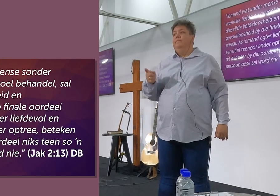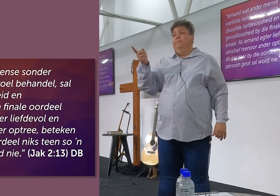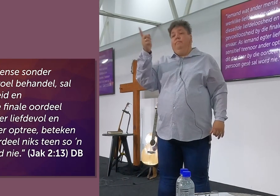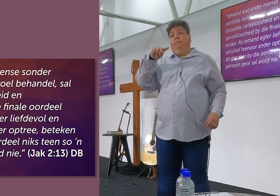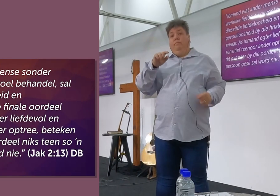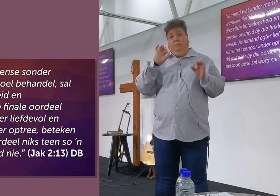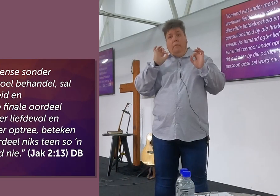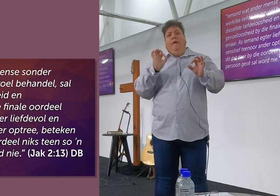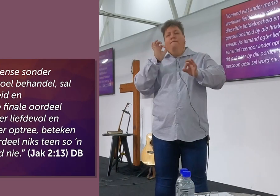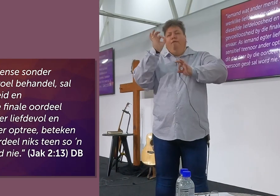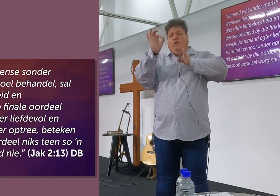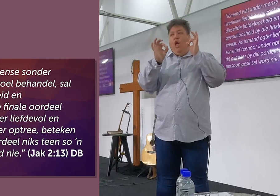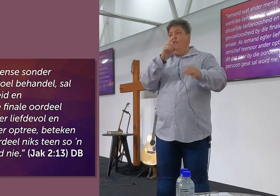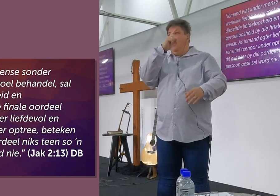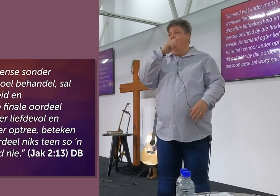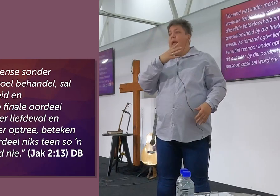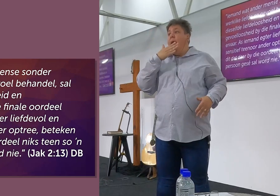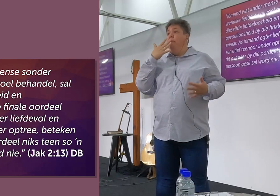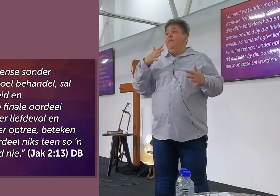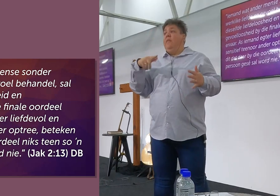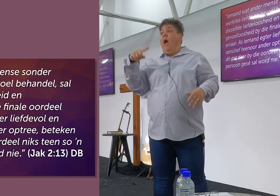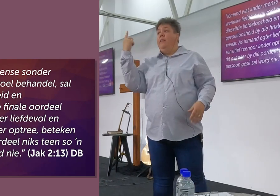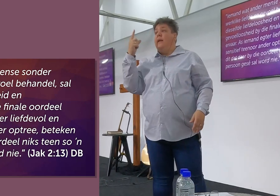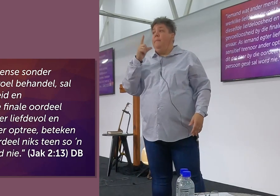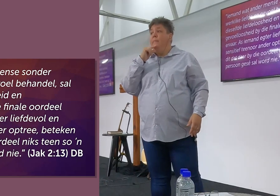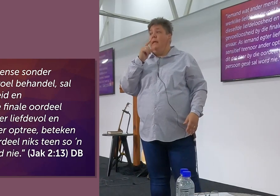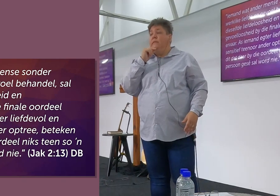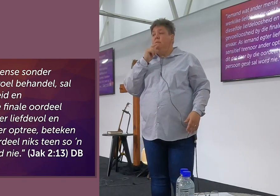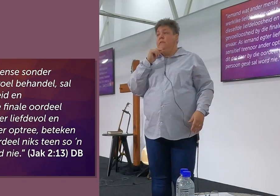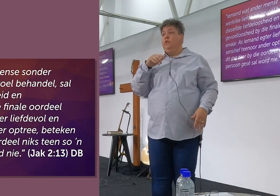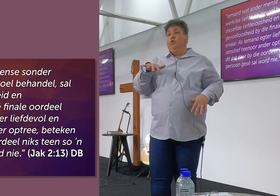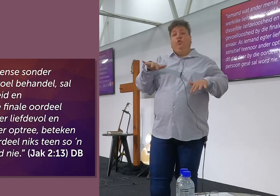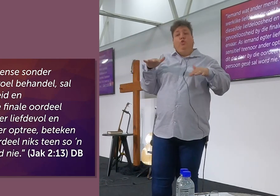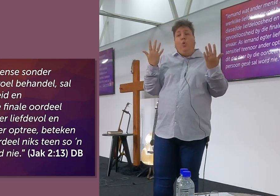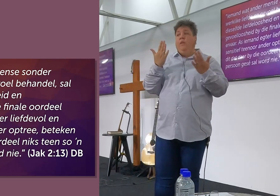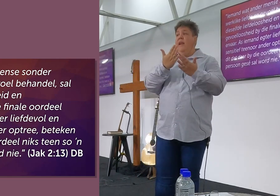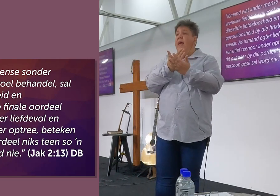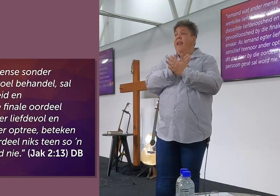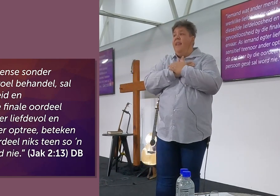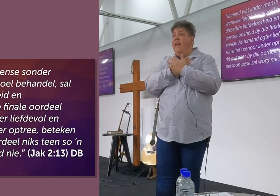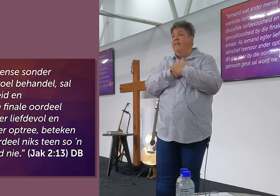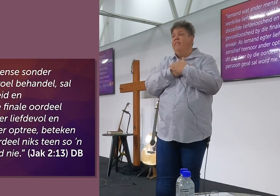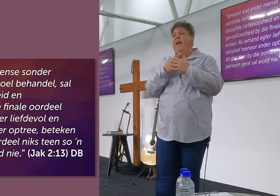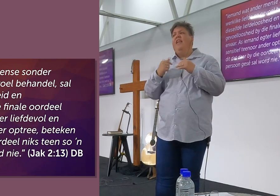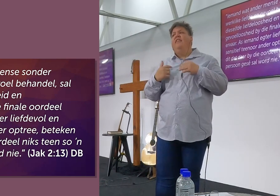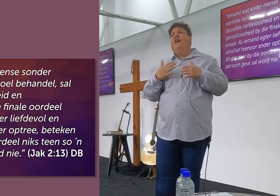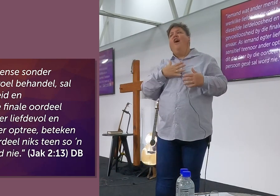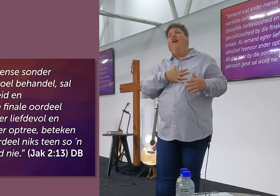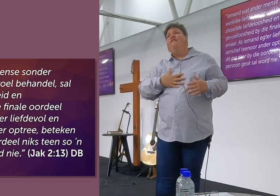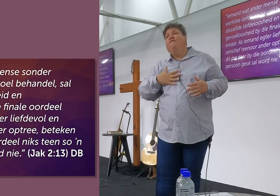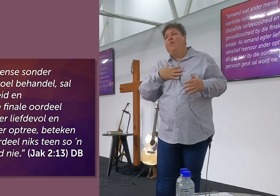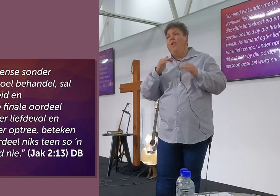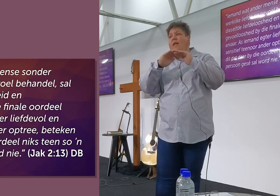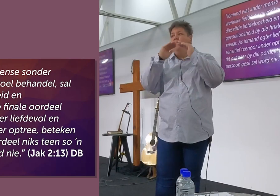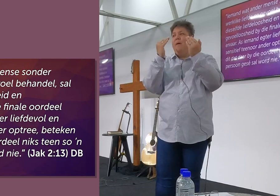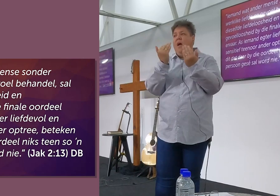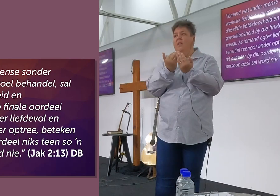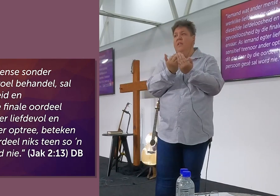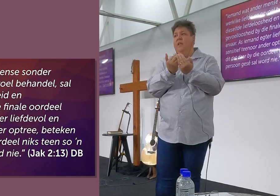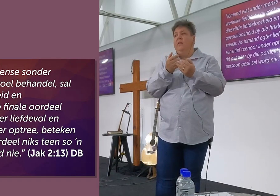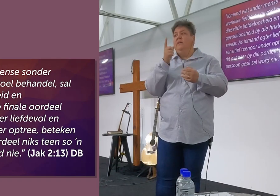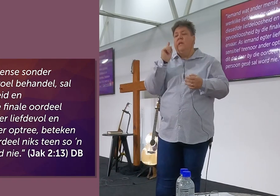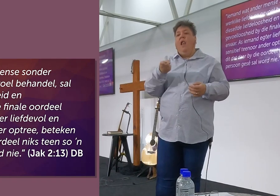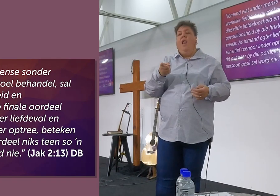boodskap? Die boodskap stel het baie mooi. Hy sê, iemand wat ander mense sonder werkelike liefde en gevoel behandel, sal die